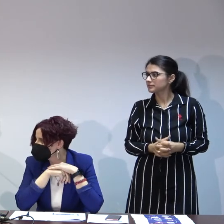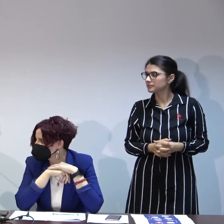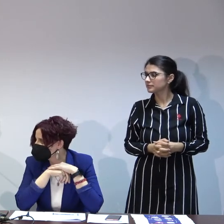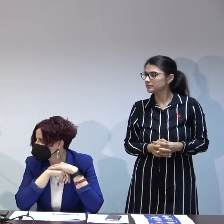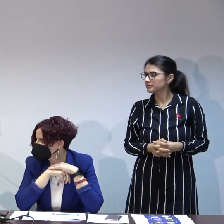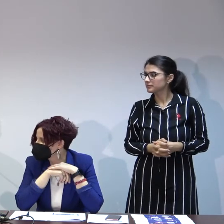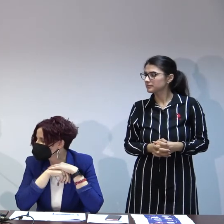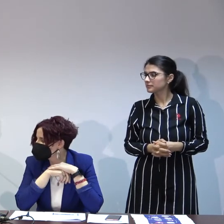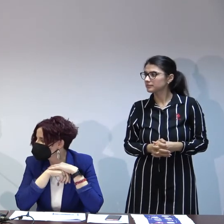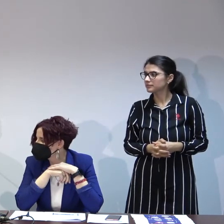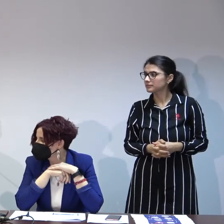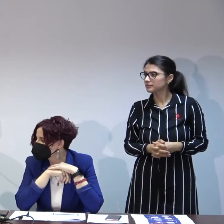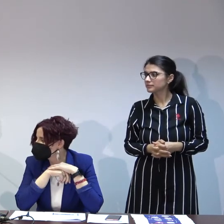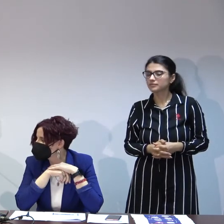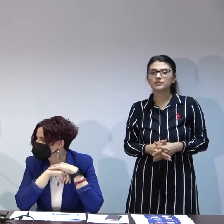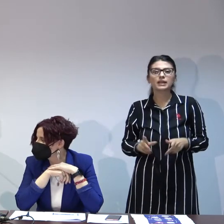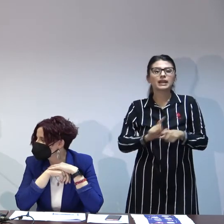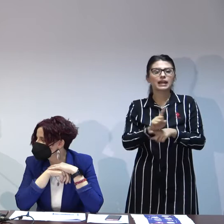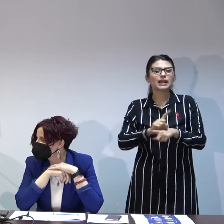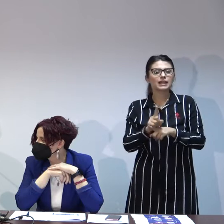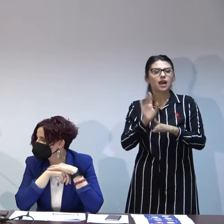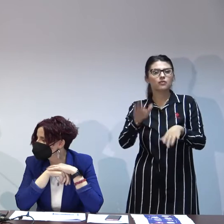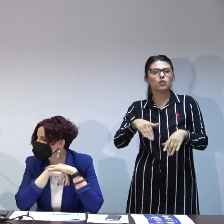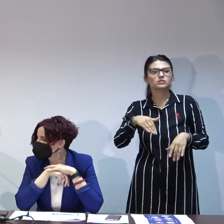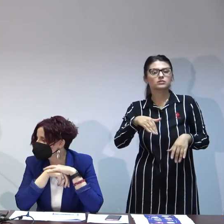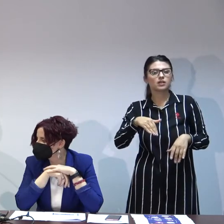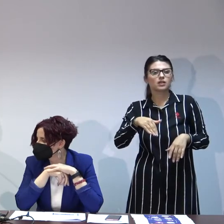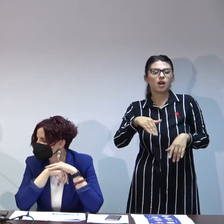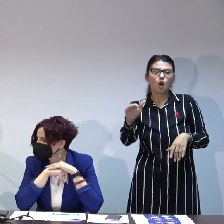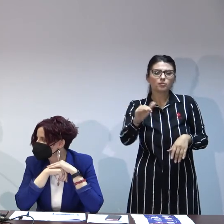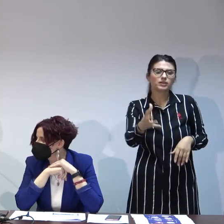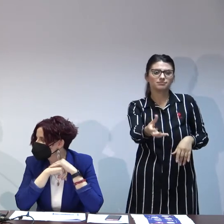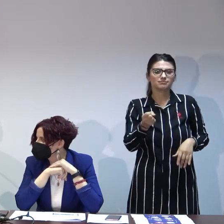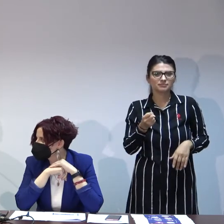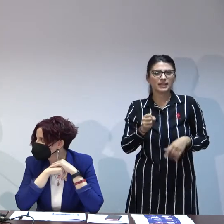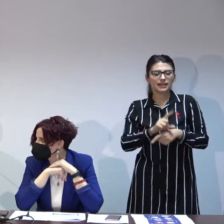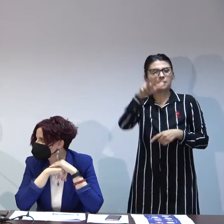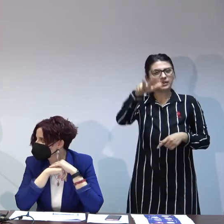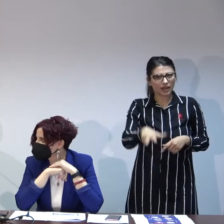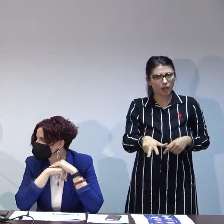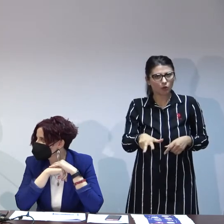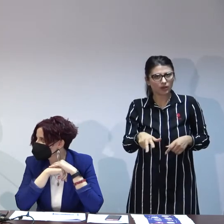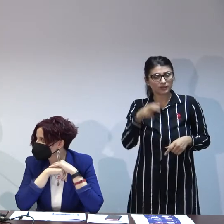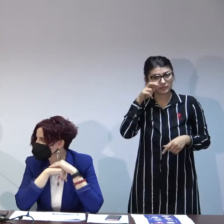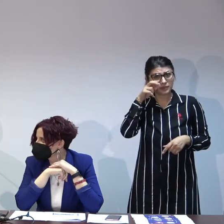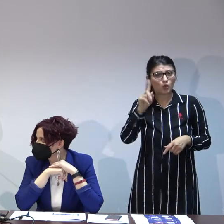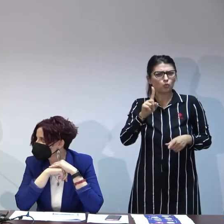De când l-am adoptat în cele trei luni nu au seama nu s-au schimbat foarte multe